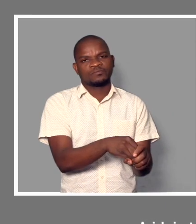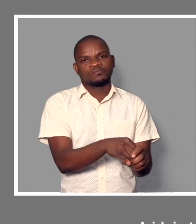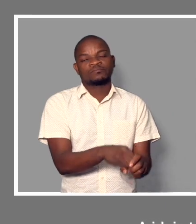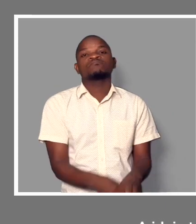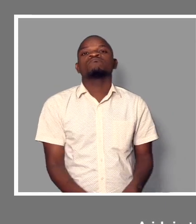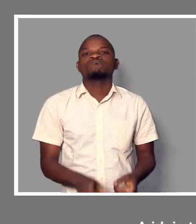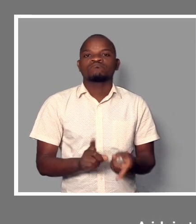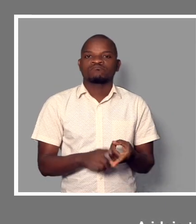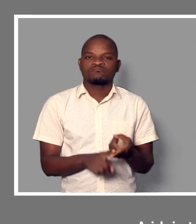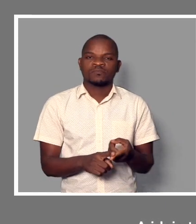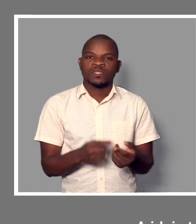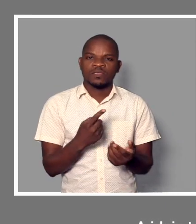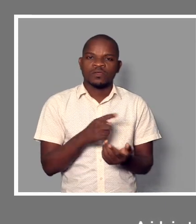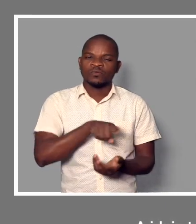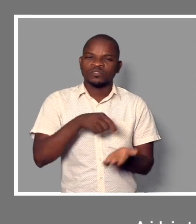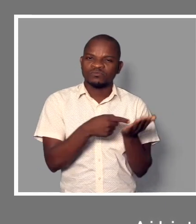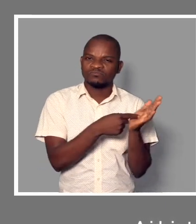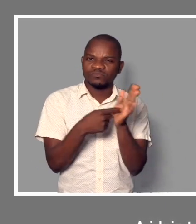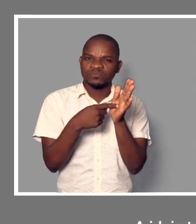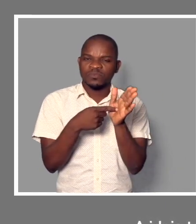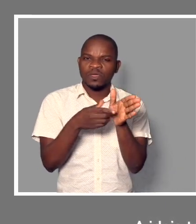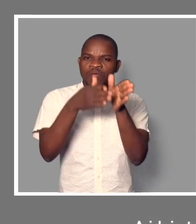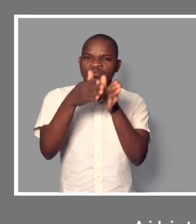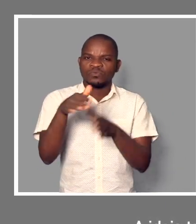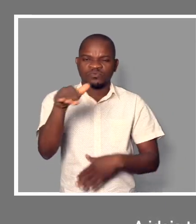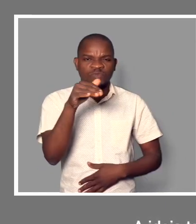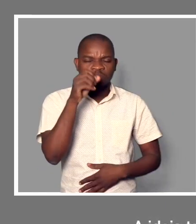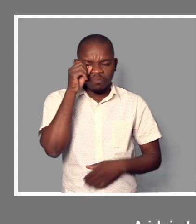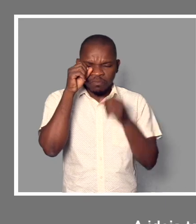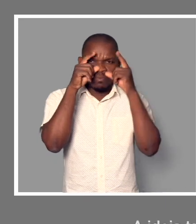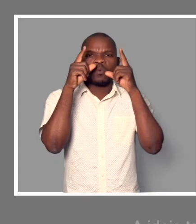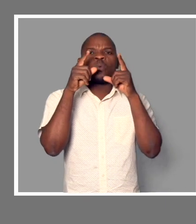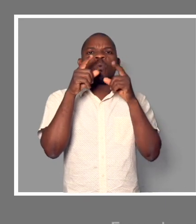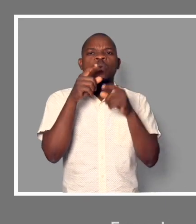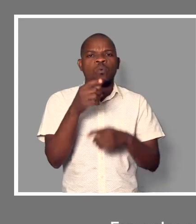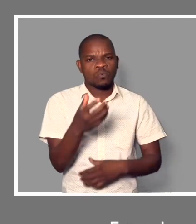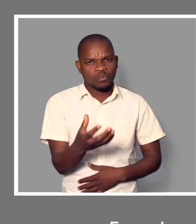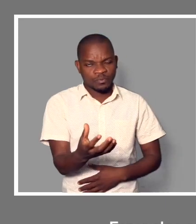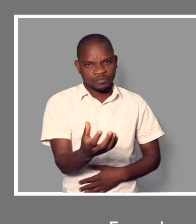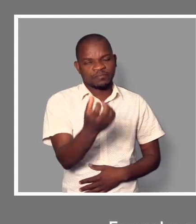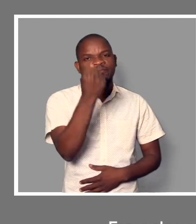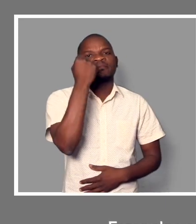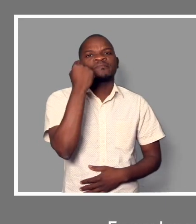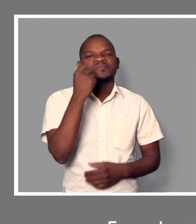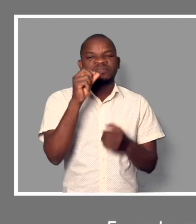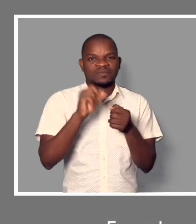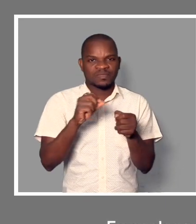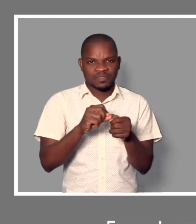despertar um pouco a sociedade que tudo é possível, fazer algo pensando na